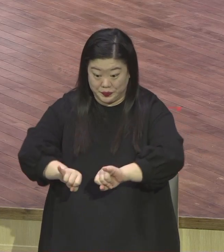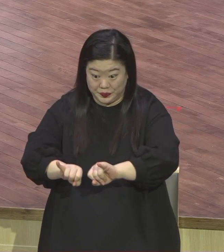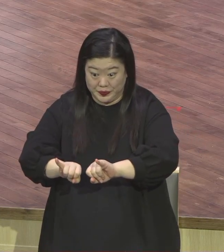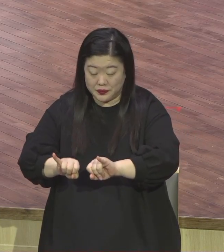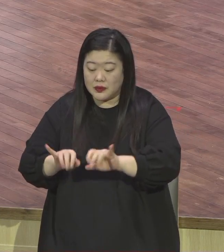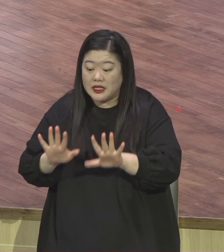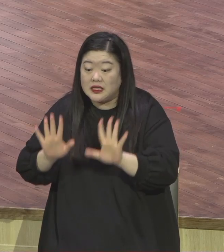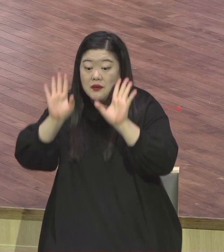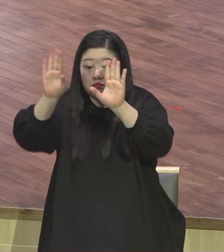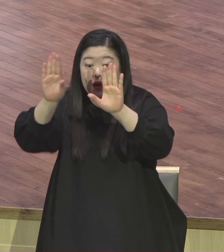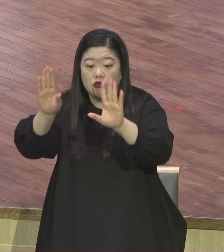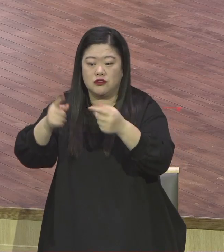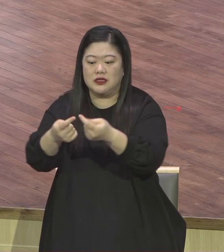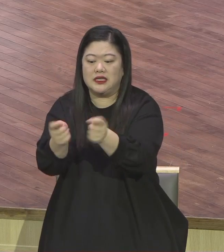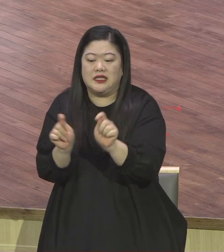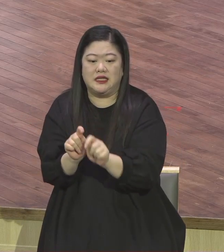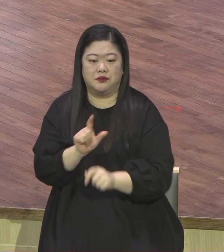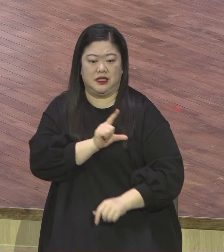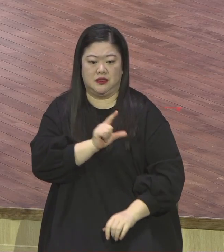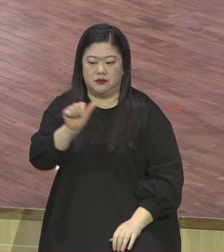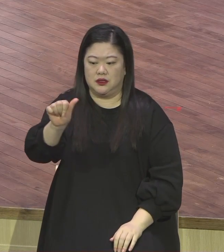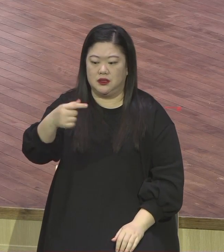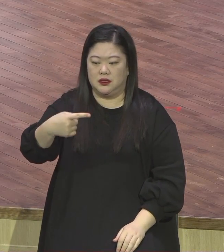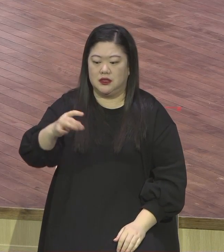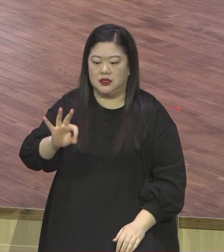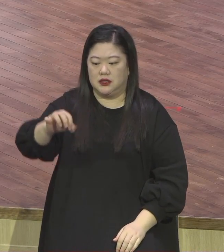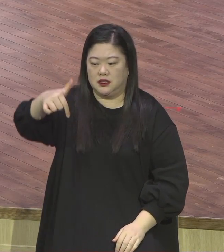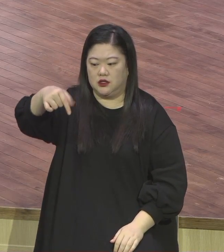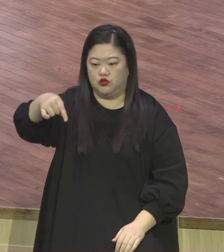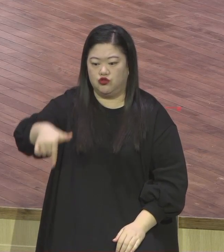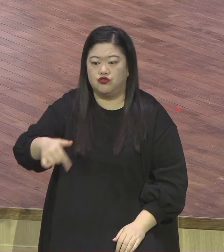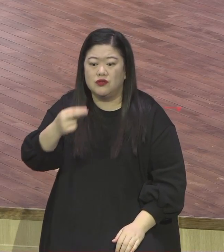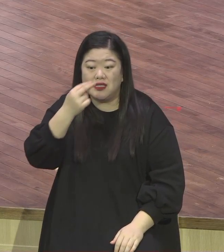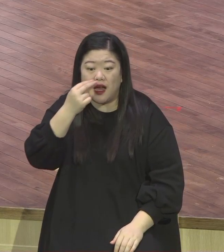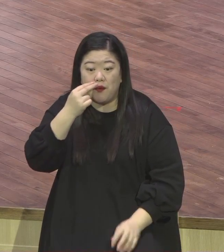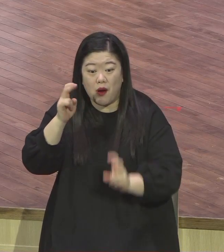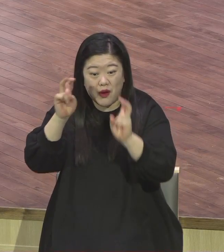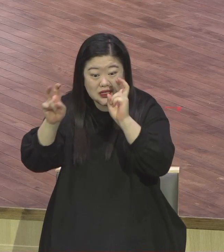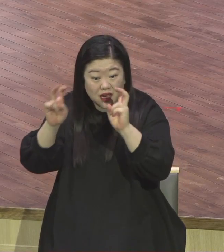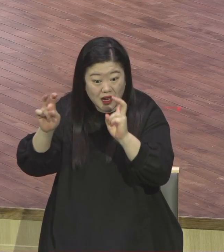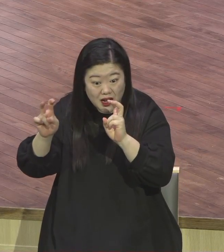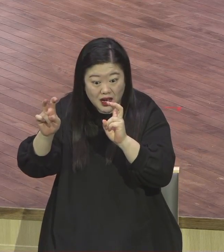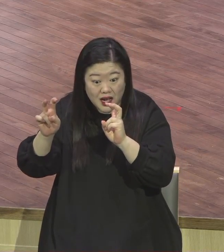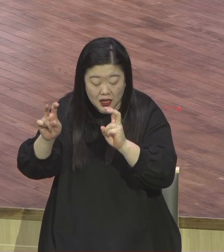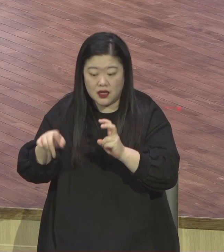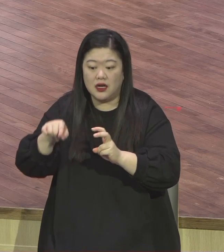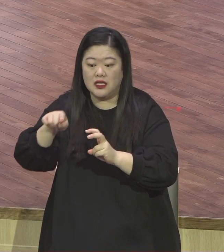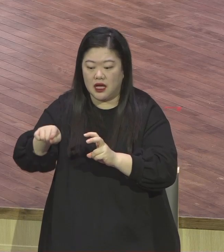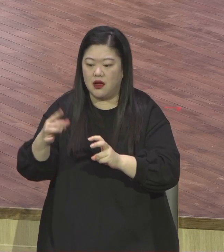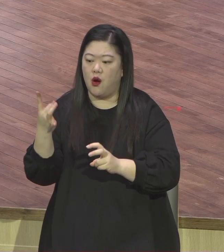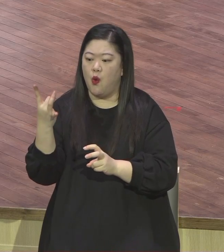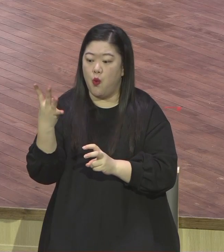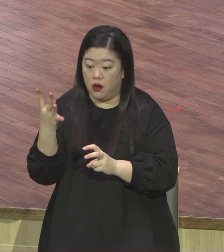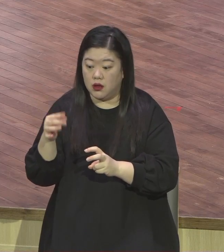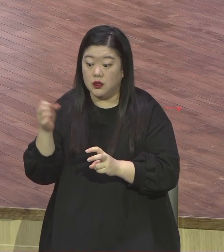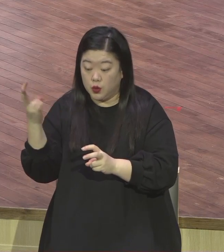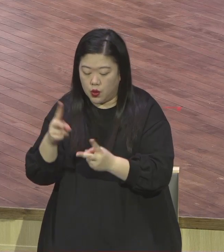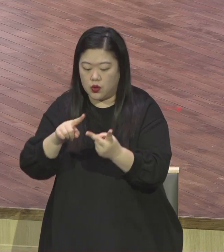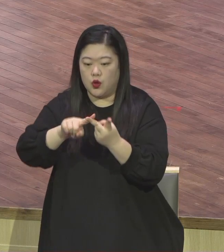소속팀에서 완전히 국가대표거든요. 둘 다. 국가대표에서 완전히 무기한